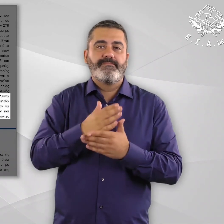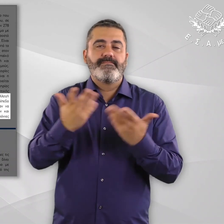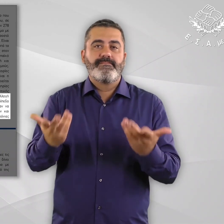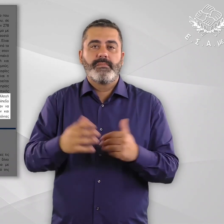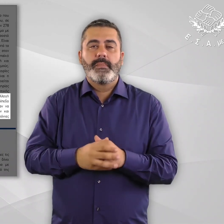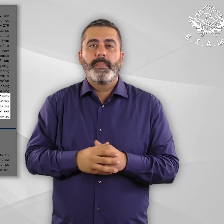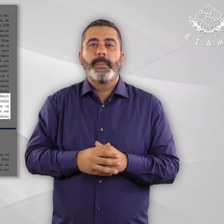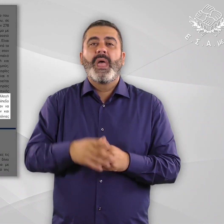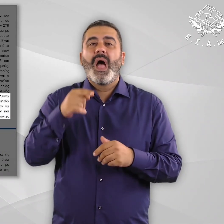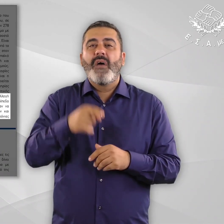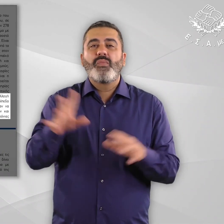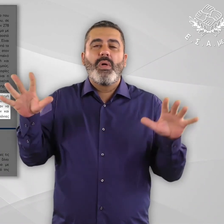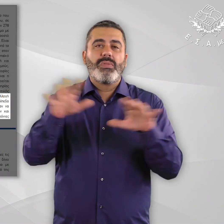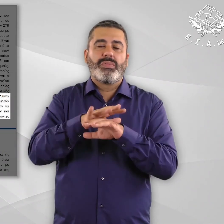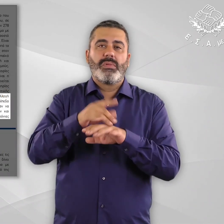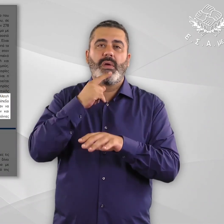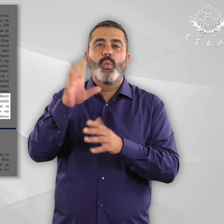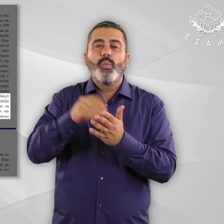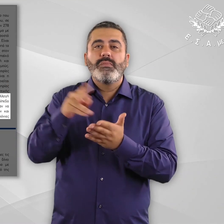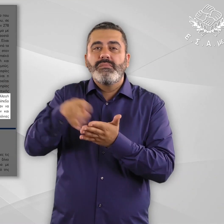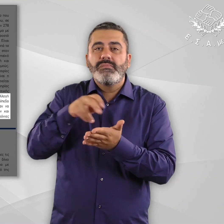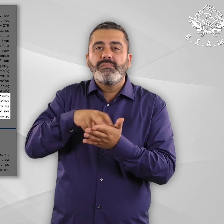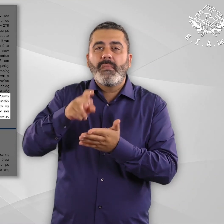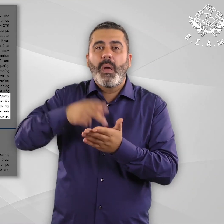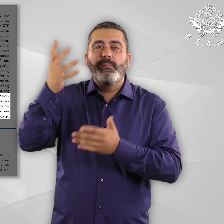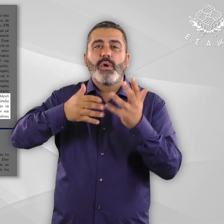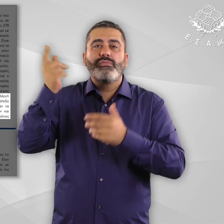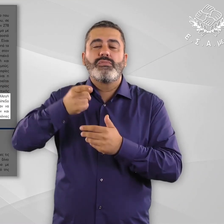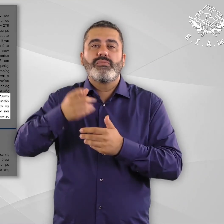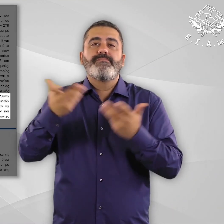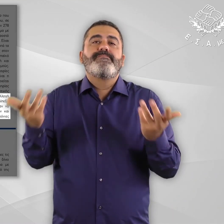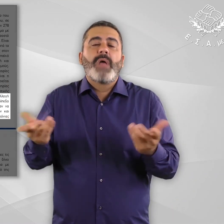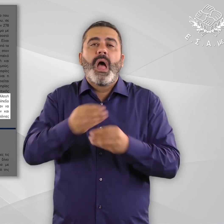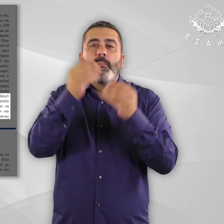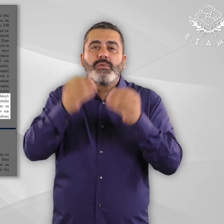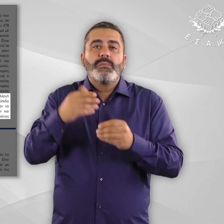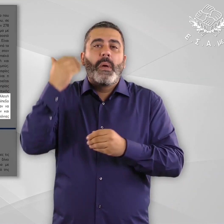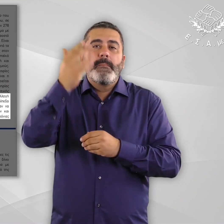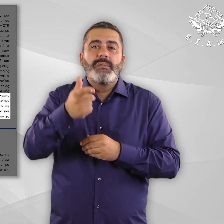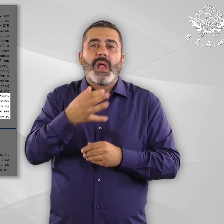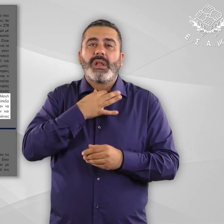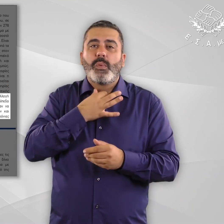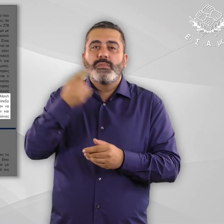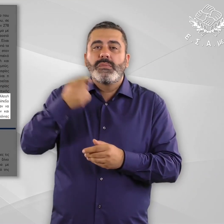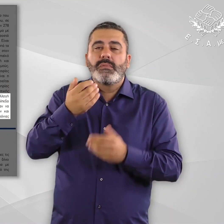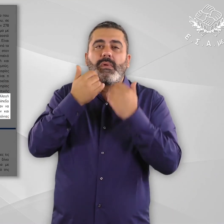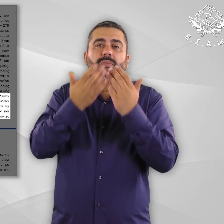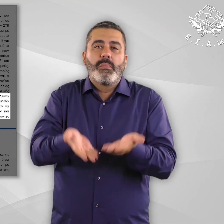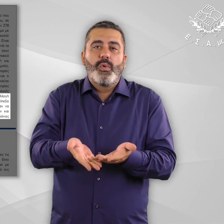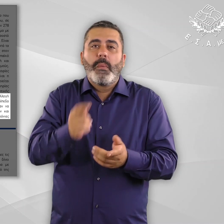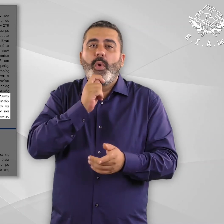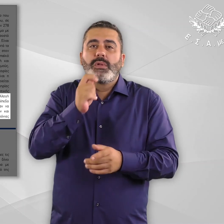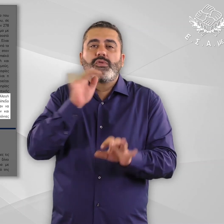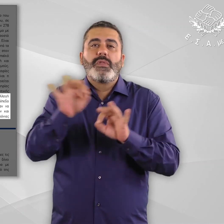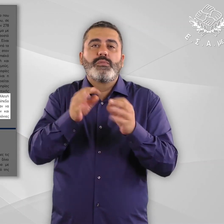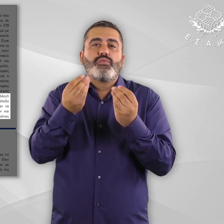ασάφεια του ενιολογικού πλαισίου στη συλλογή δεδομένων καθιστά δύσκολη την αξιοποίησή του σε επίπεδο σχεδιασμού πολιτικών και